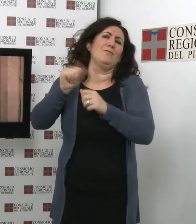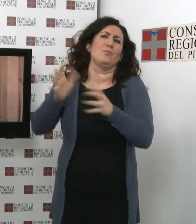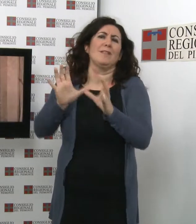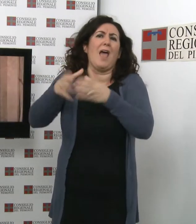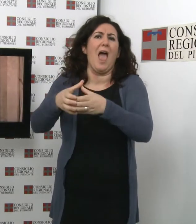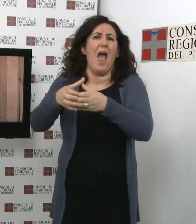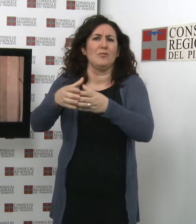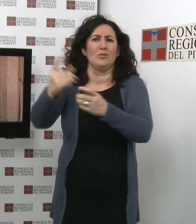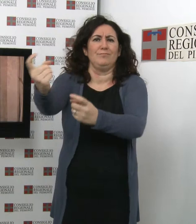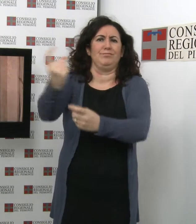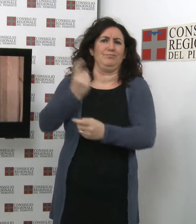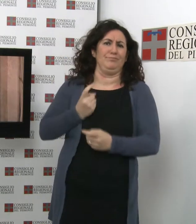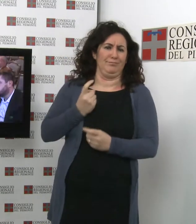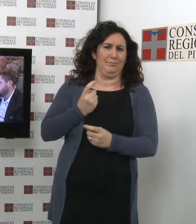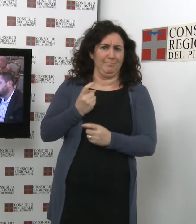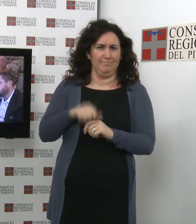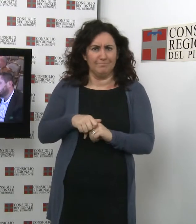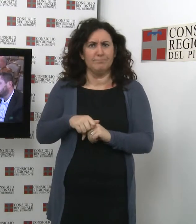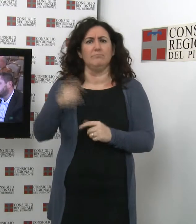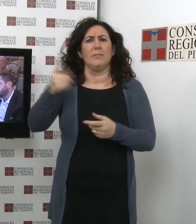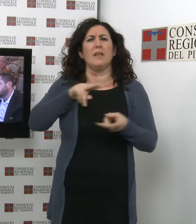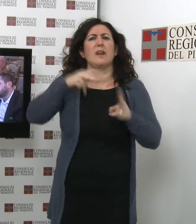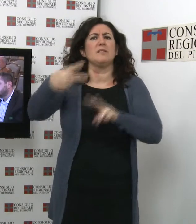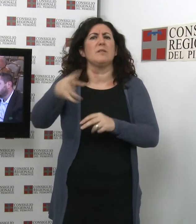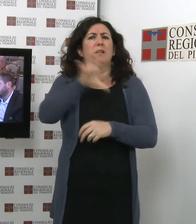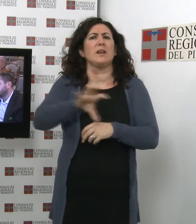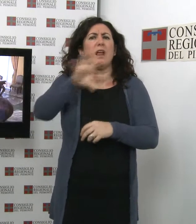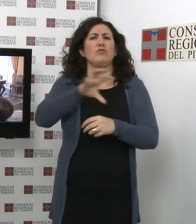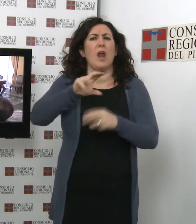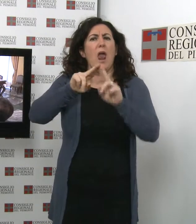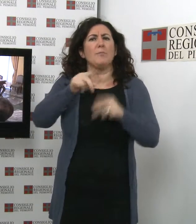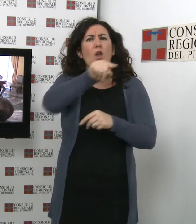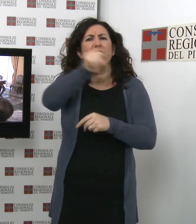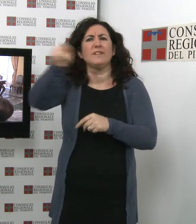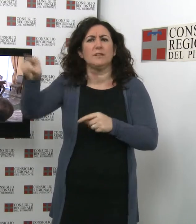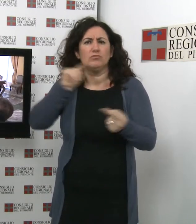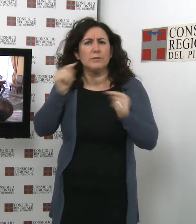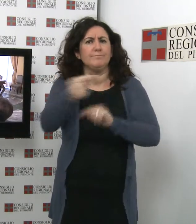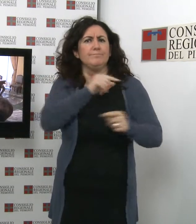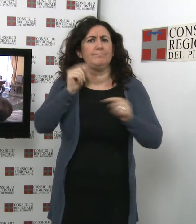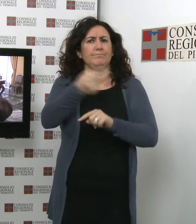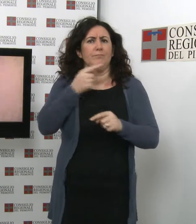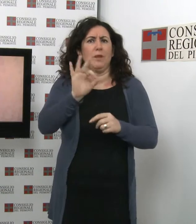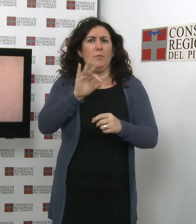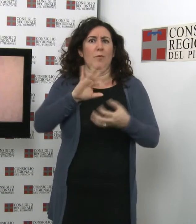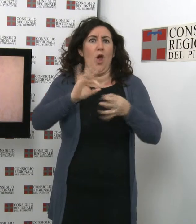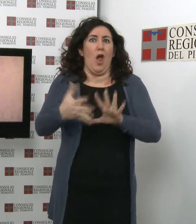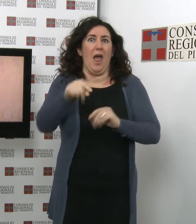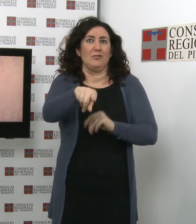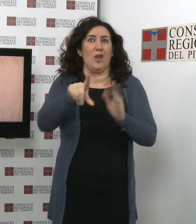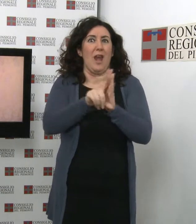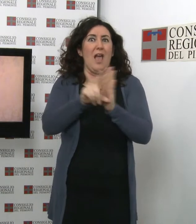determinazione dei trasferimenti regionali alle province, in sede di formazione della legge regionale finanziaria e di bilancio per l'anno